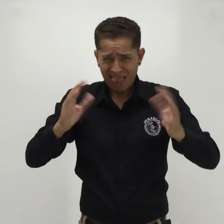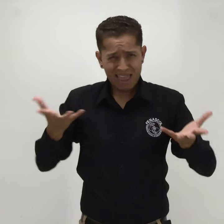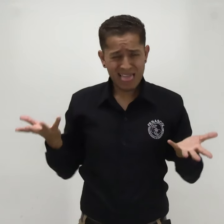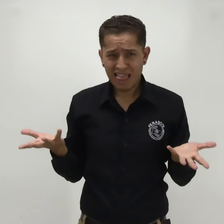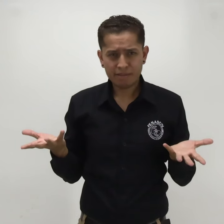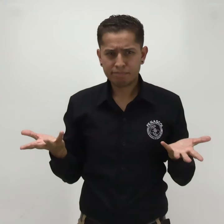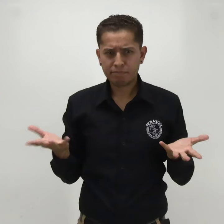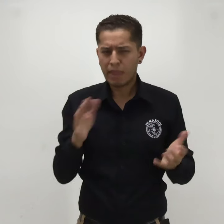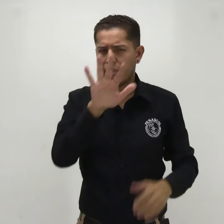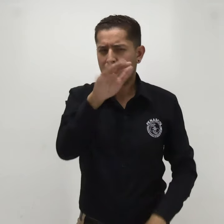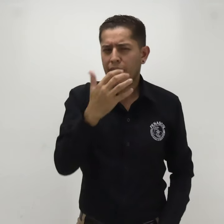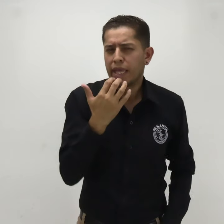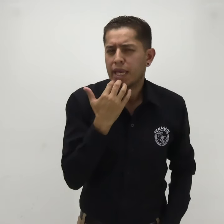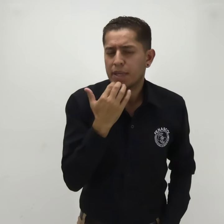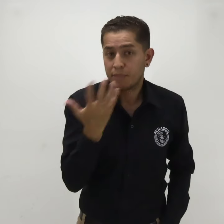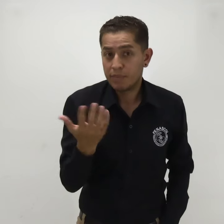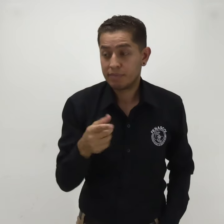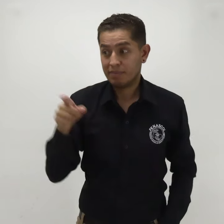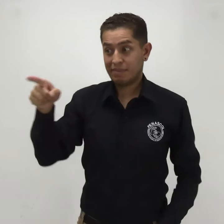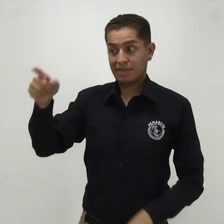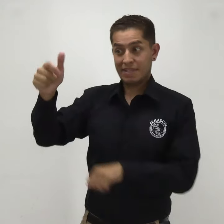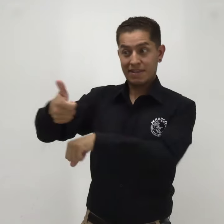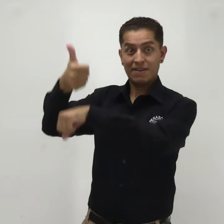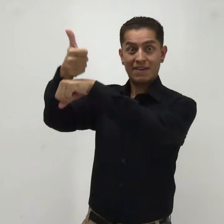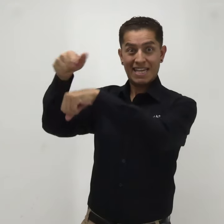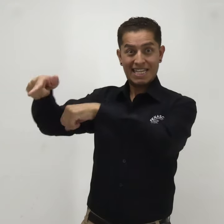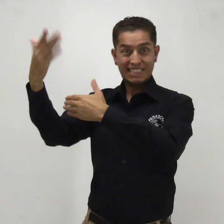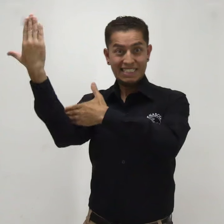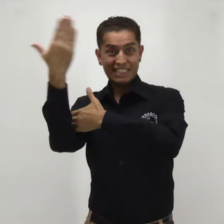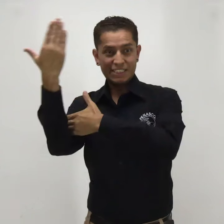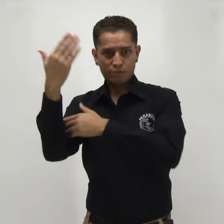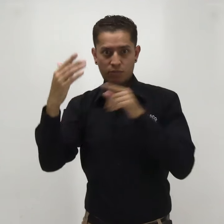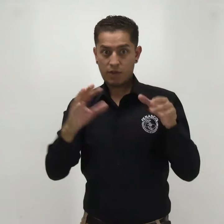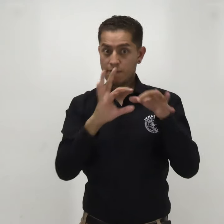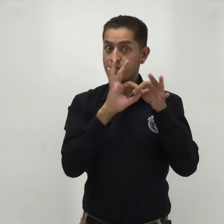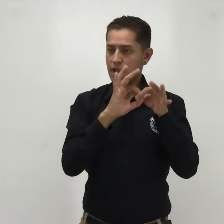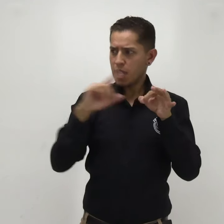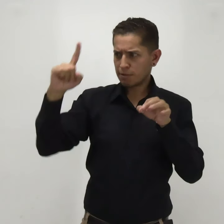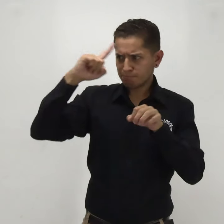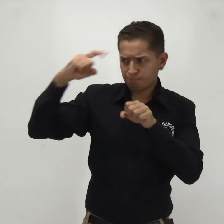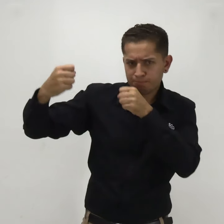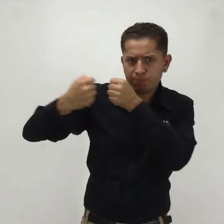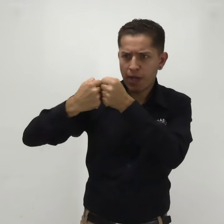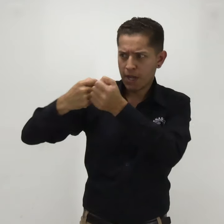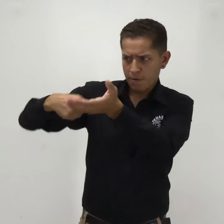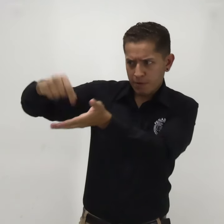la forma legítima de dar a conocer los apoyos o alianzas que realiza la Federación.